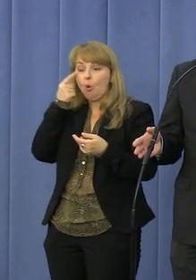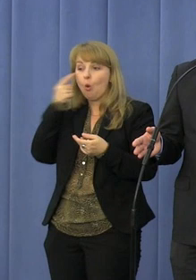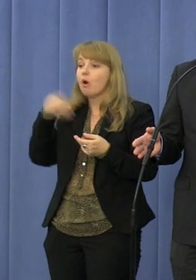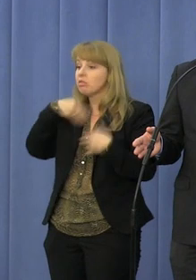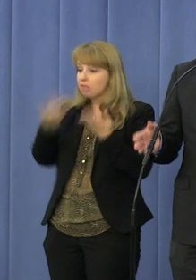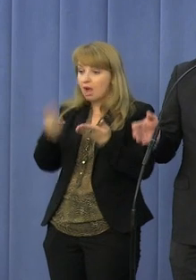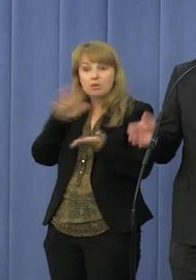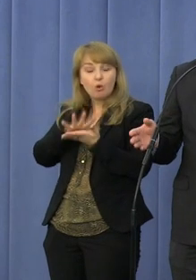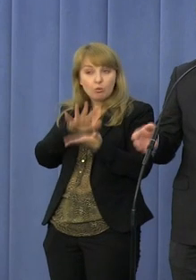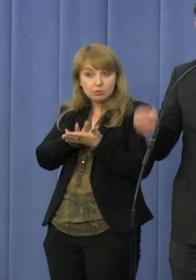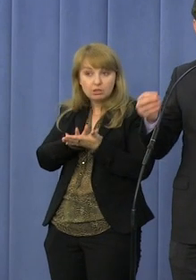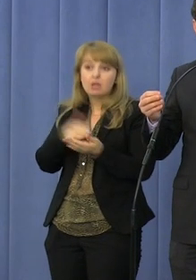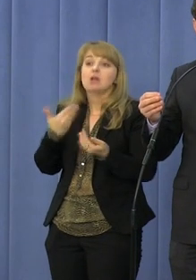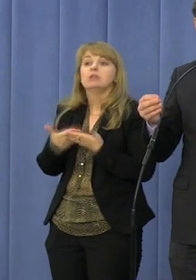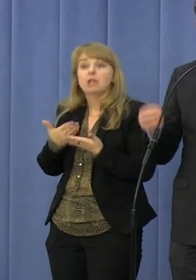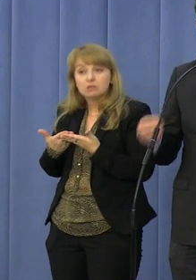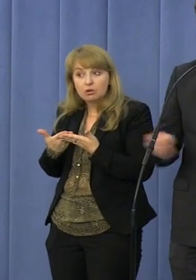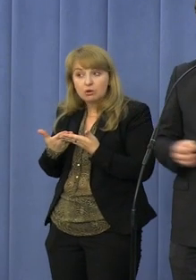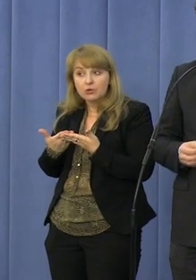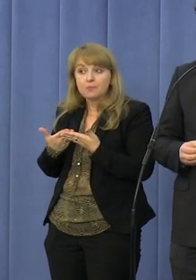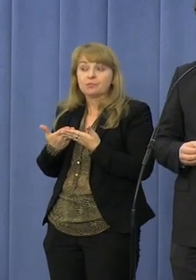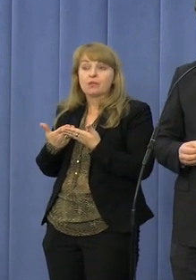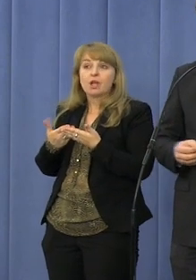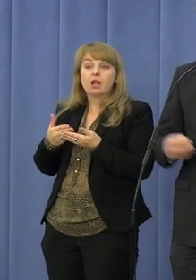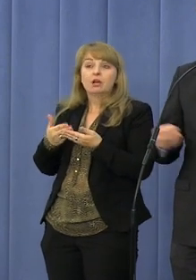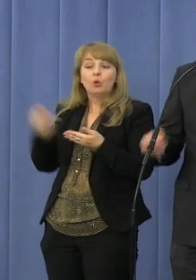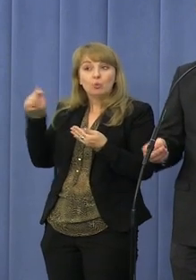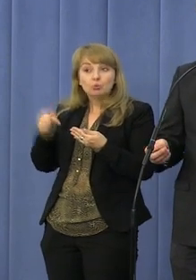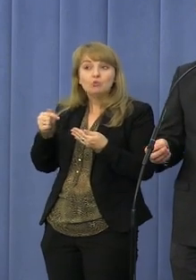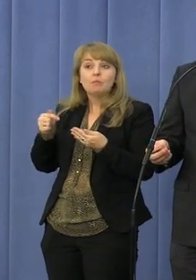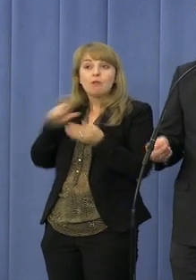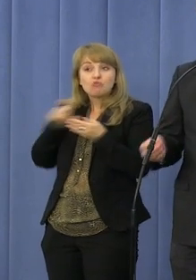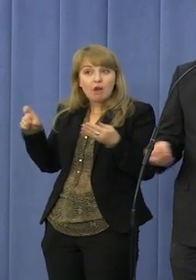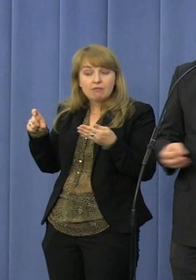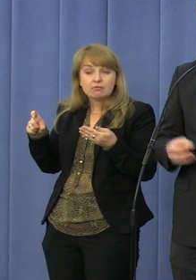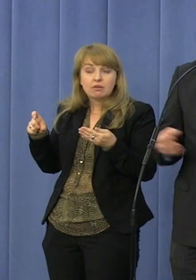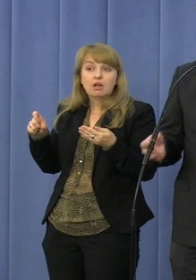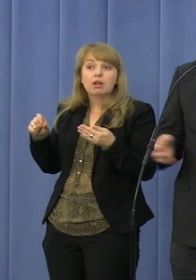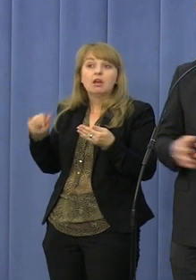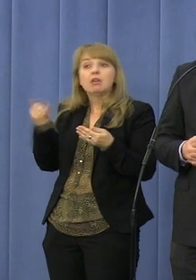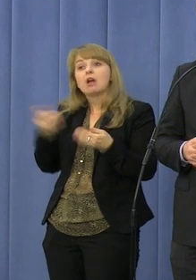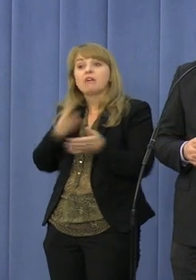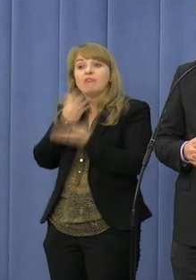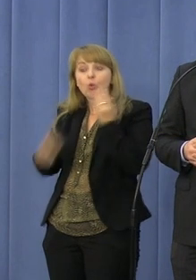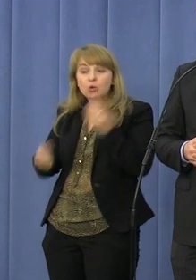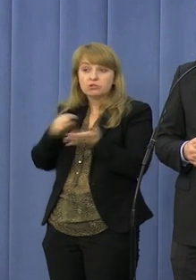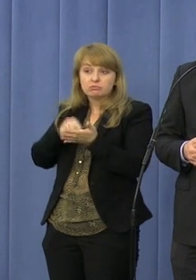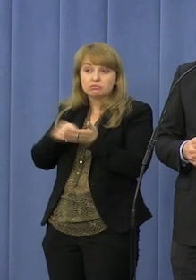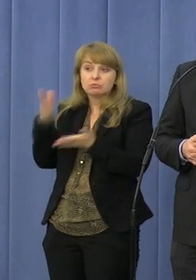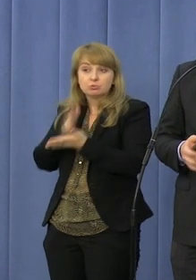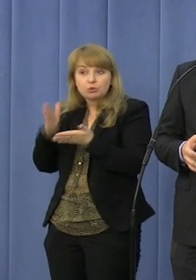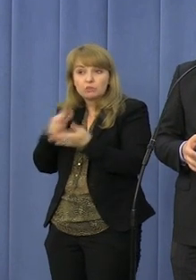pozostaje jeszcze czas na nauczenie się korzystania i przygotowania